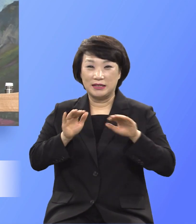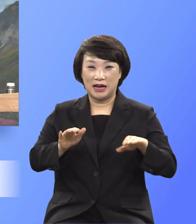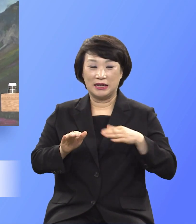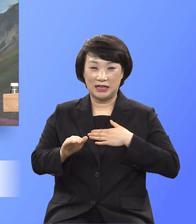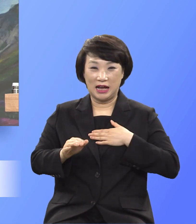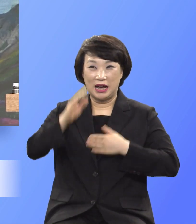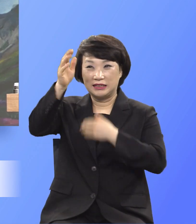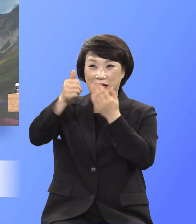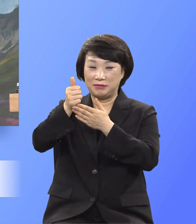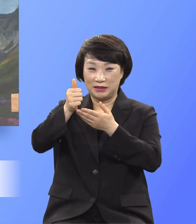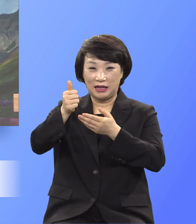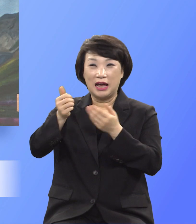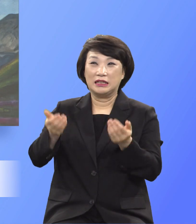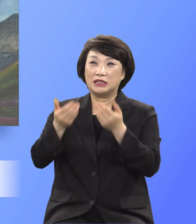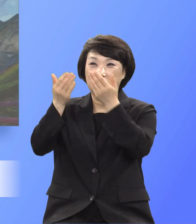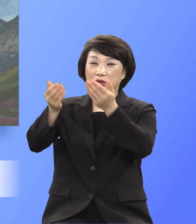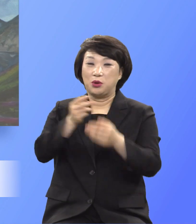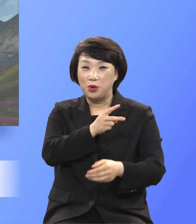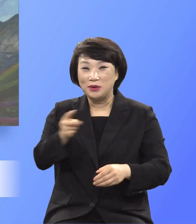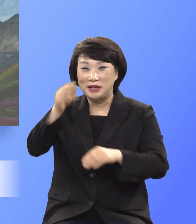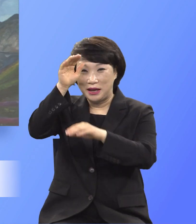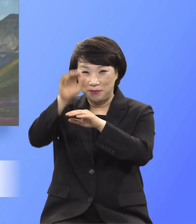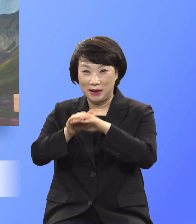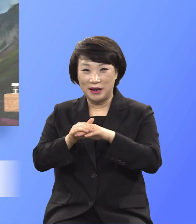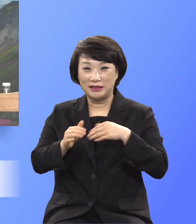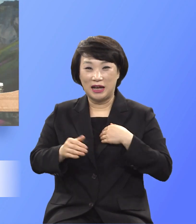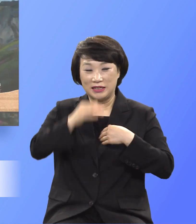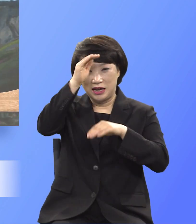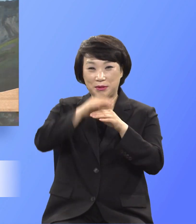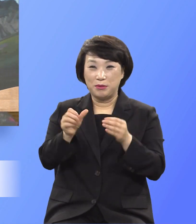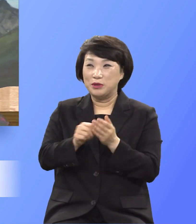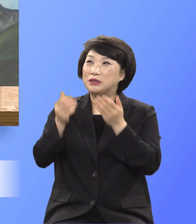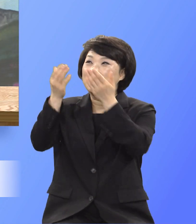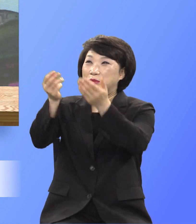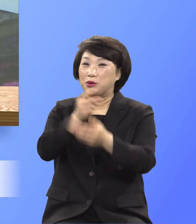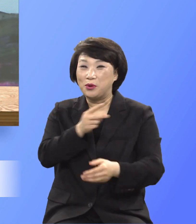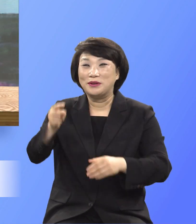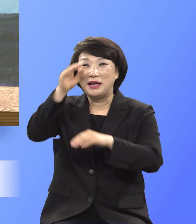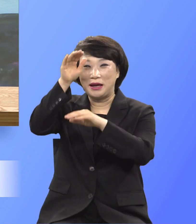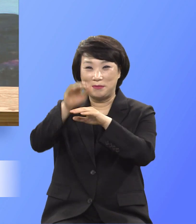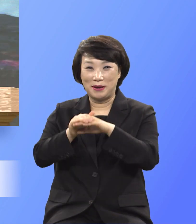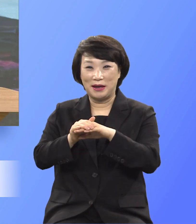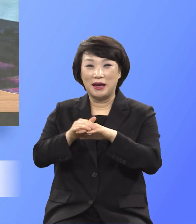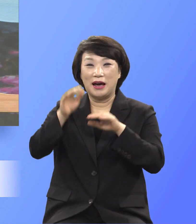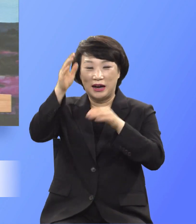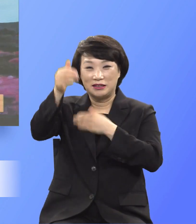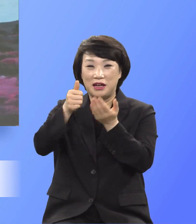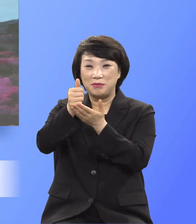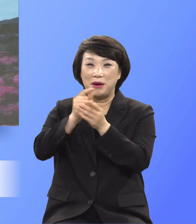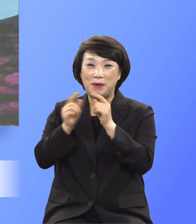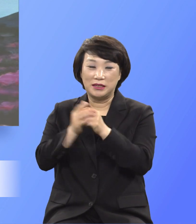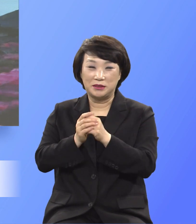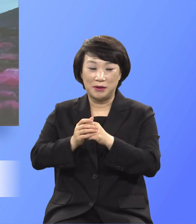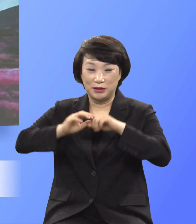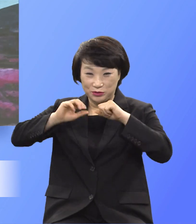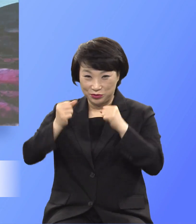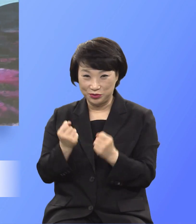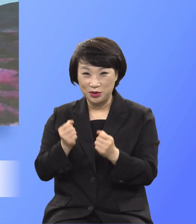하나님께 드리는 것도 예배요 예물을 드림도 예배요 하나님 말씀에 절대 죽도록